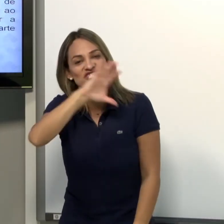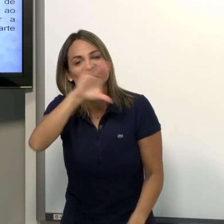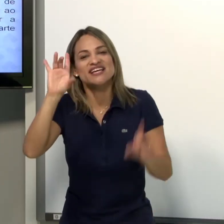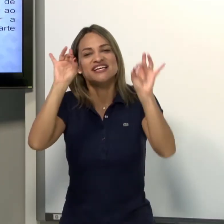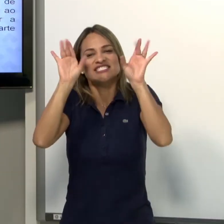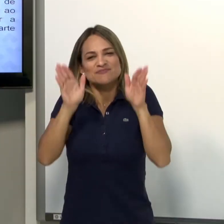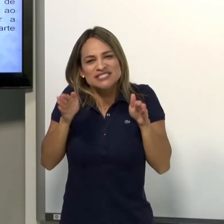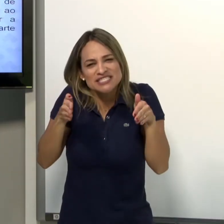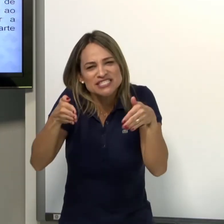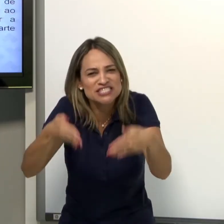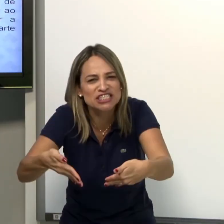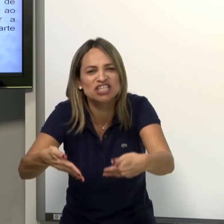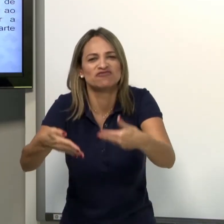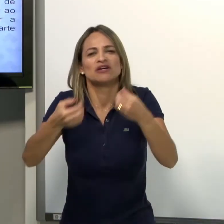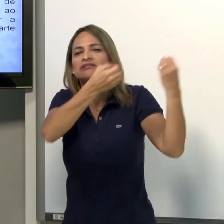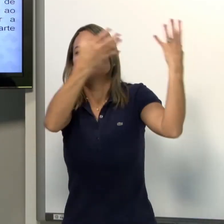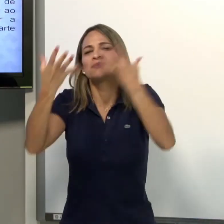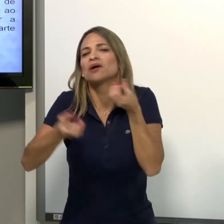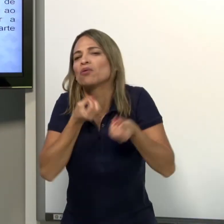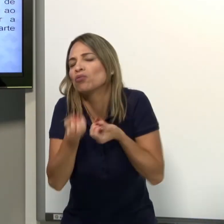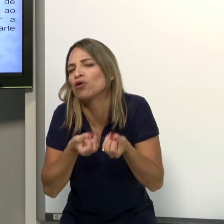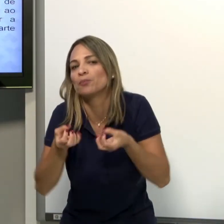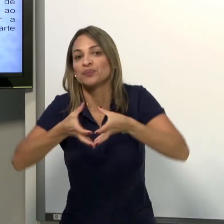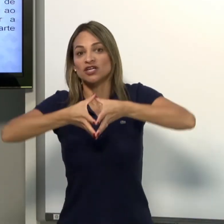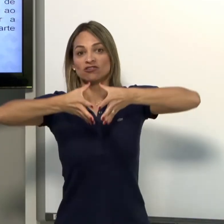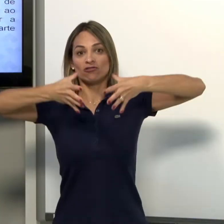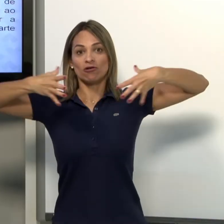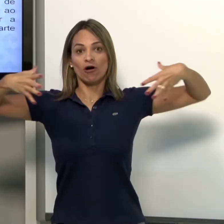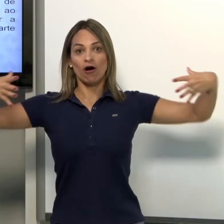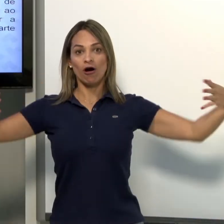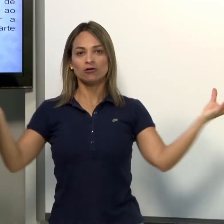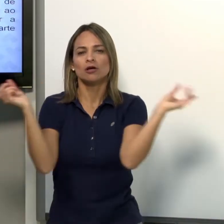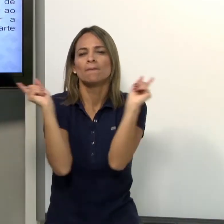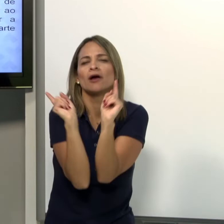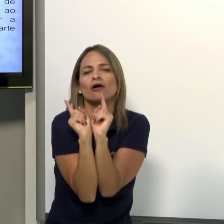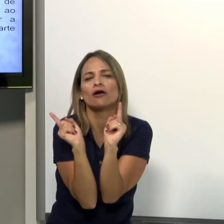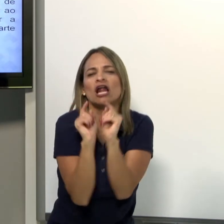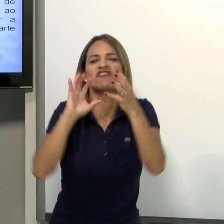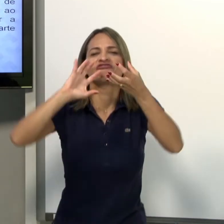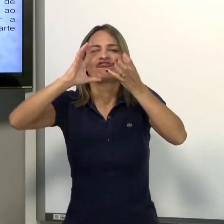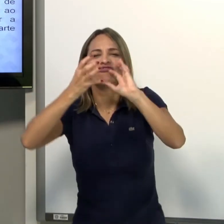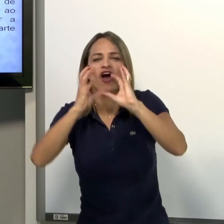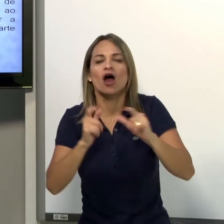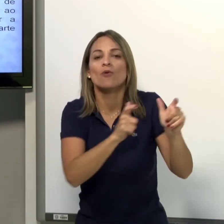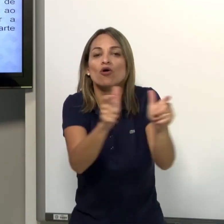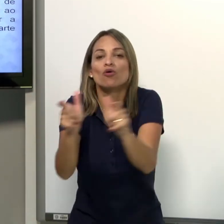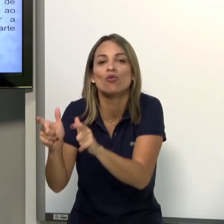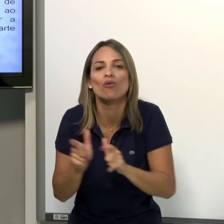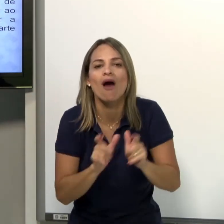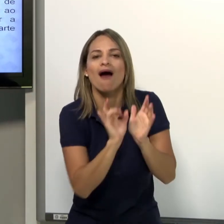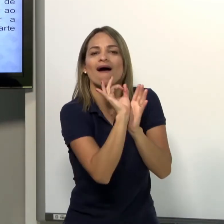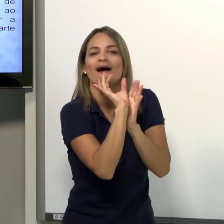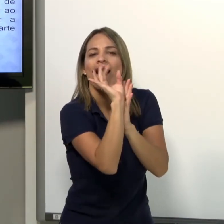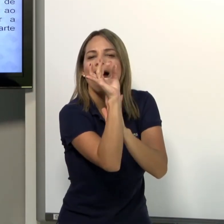Classificador específico. Ele especifica o tamanho, a forma de uma parte do corpo.